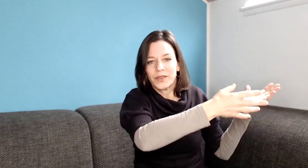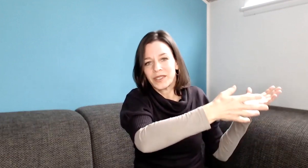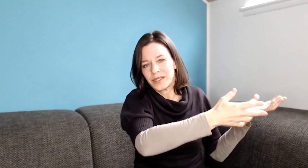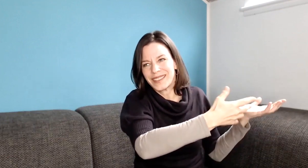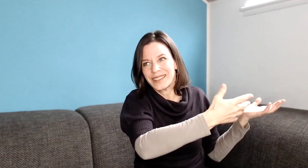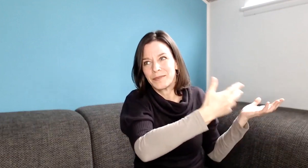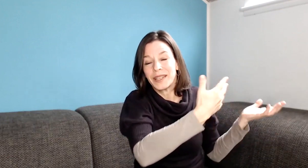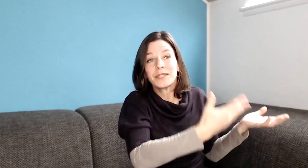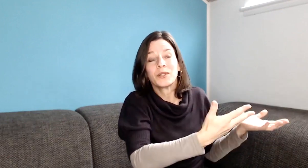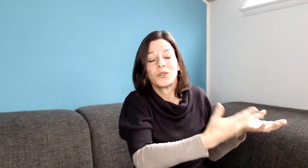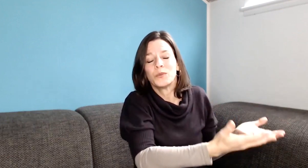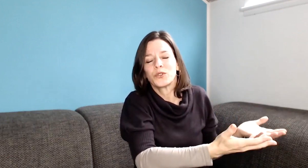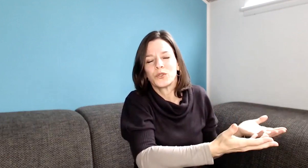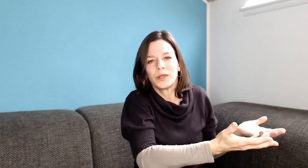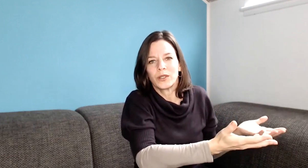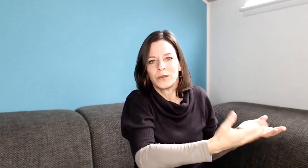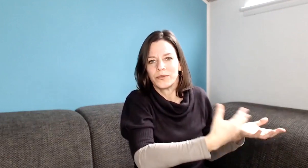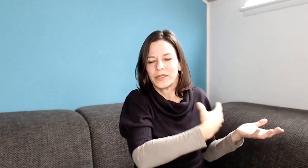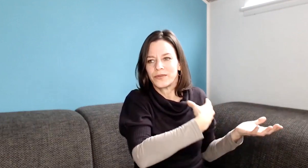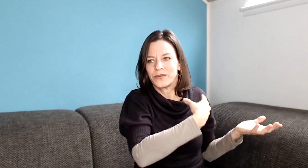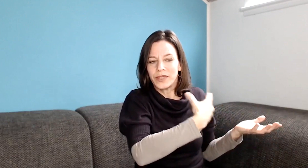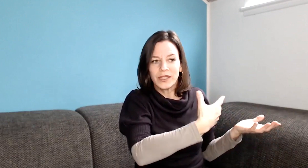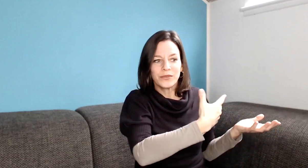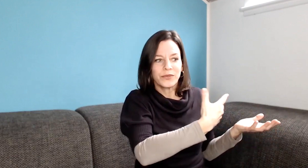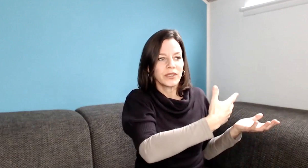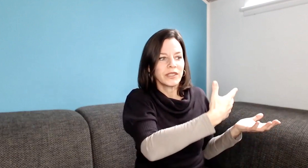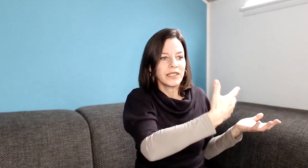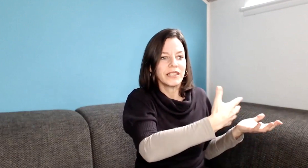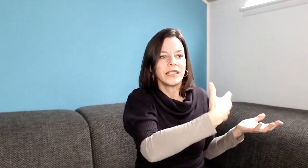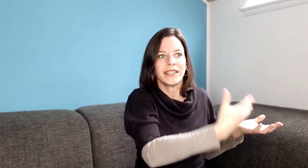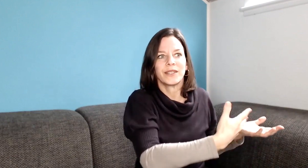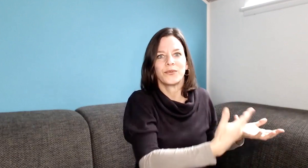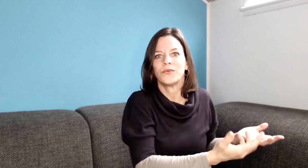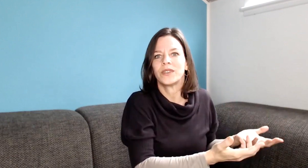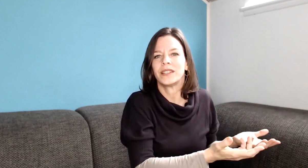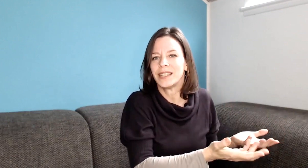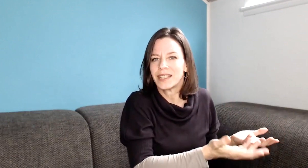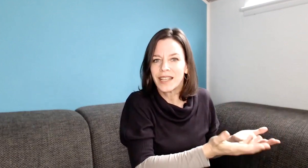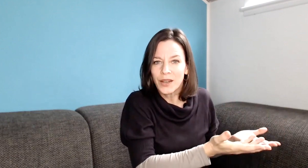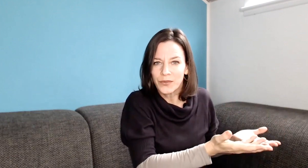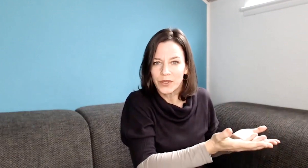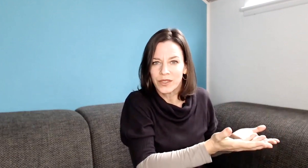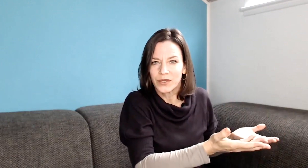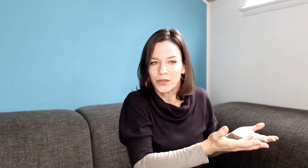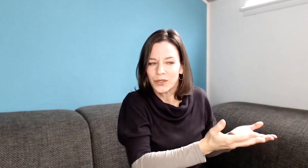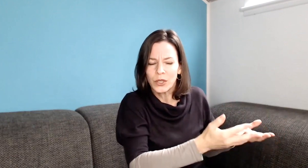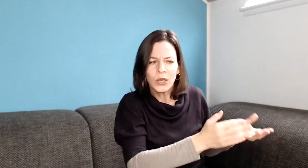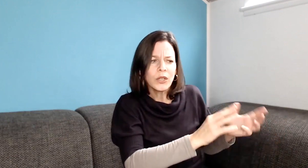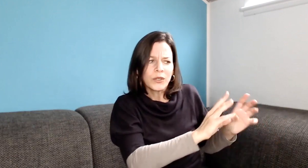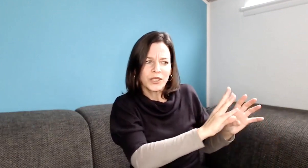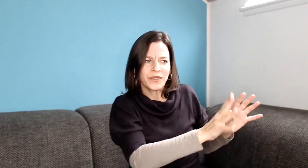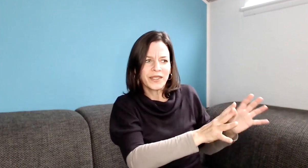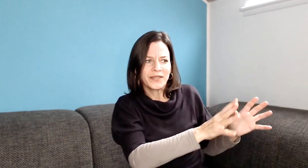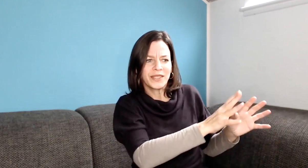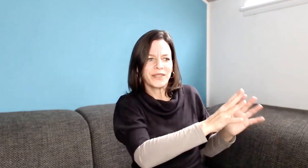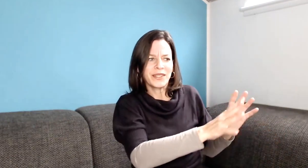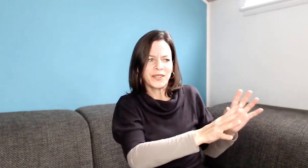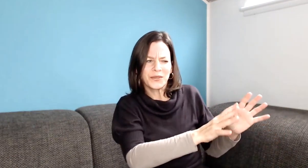Was manchmal komisch rüberkommt, was viele von den Nicht-Filmen nicht nachvollziehen können. Und deswegen werden die